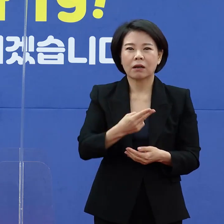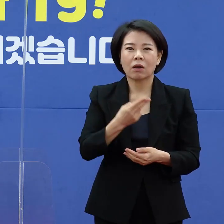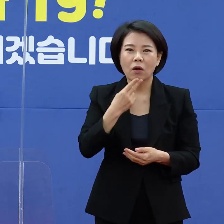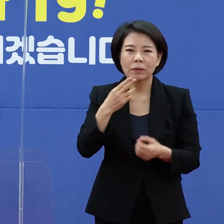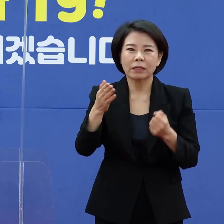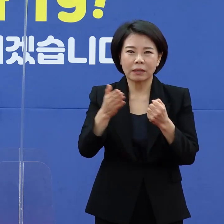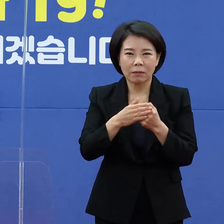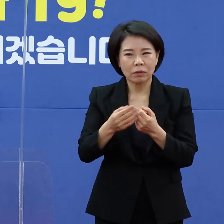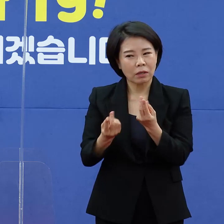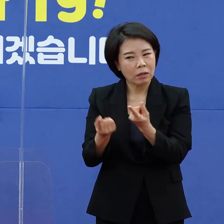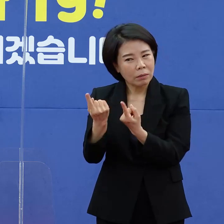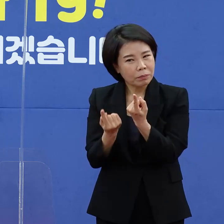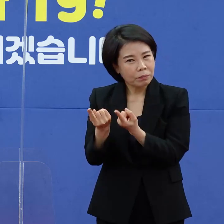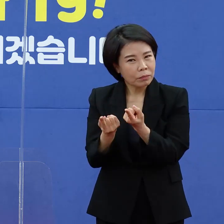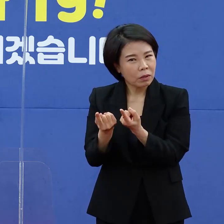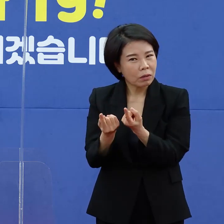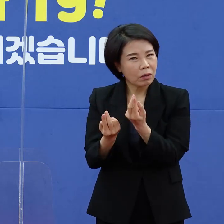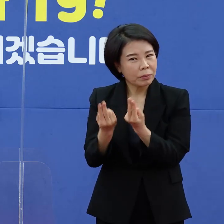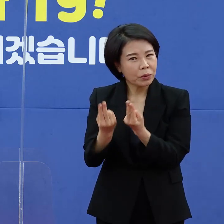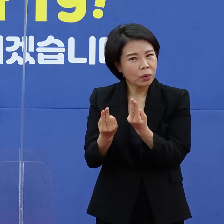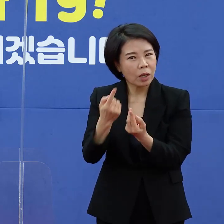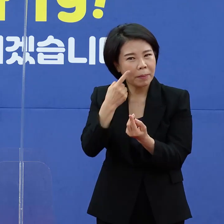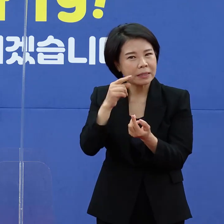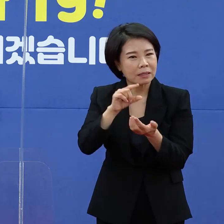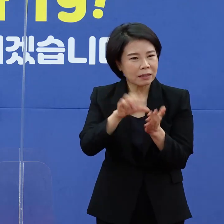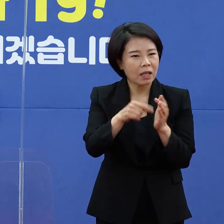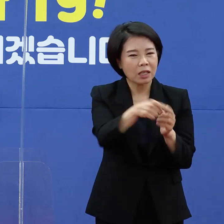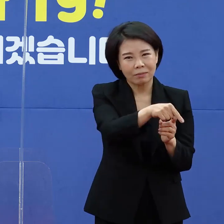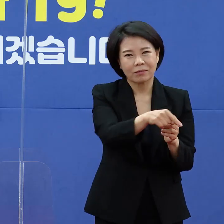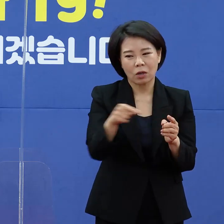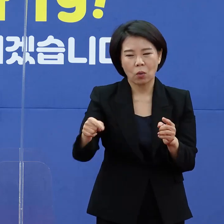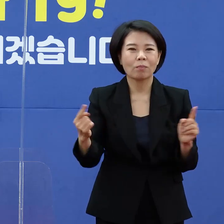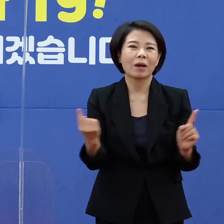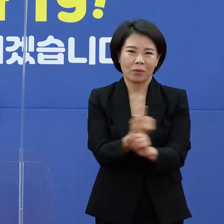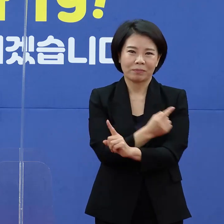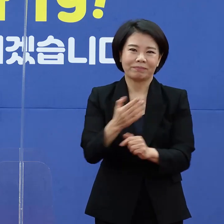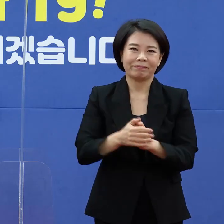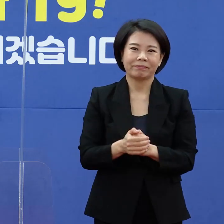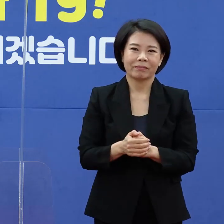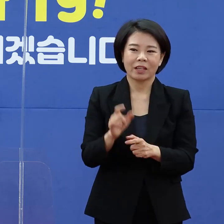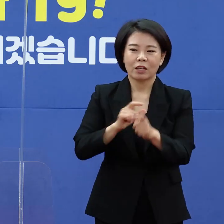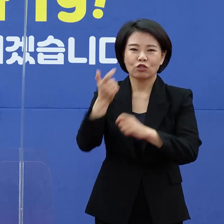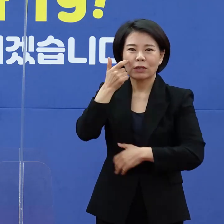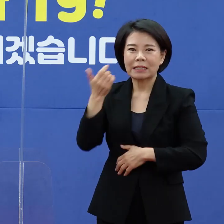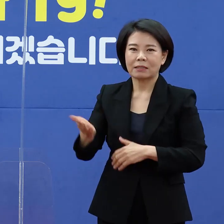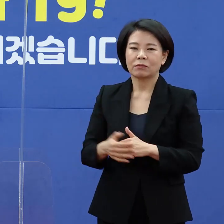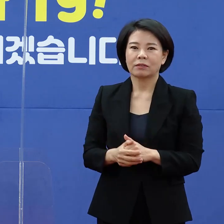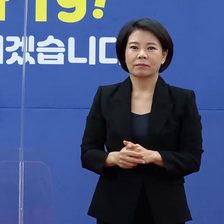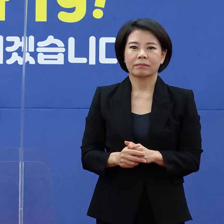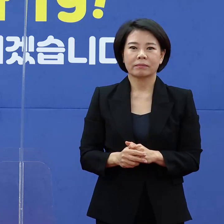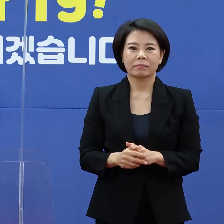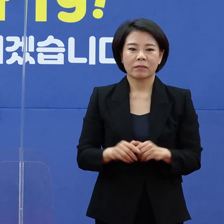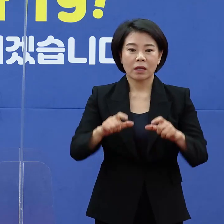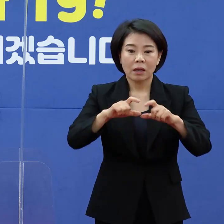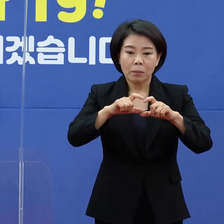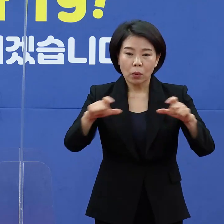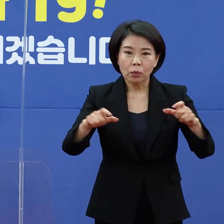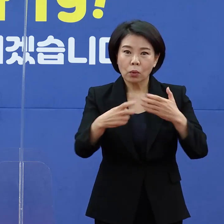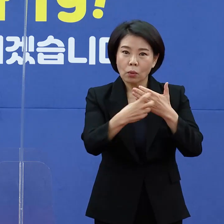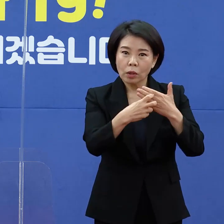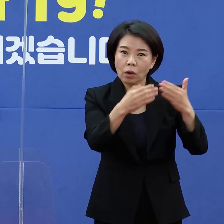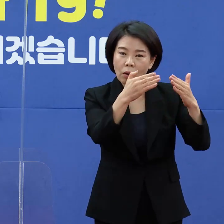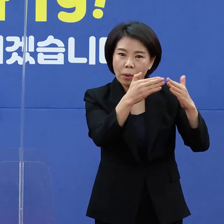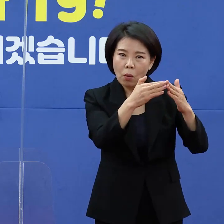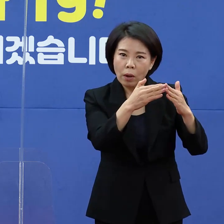것들을 봤을 때 그런 체계는 전환된다는 말씀을 드리겠습니다. 추가 질문입니다. 일반 의료기반에서